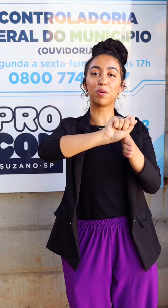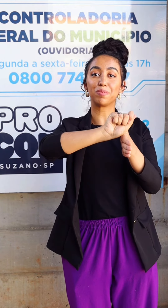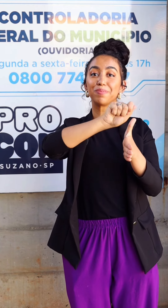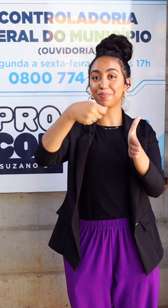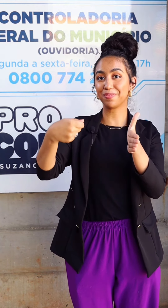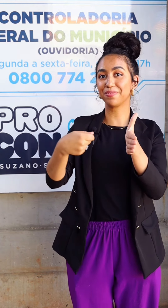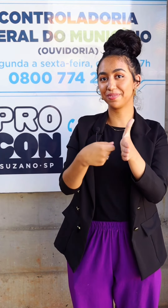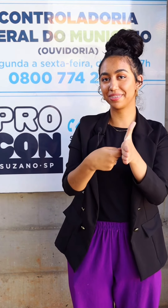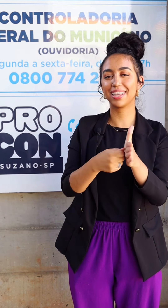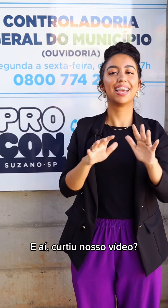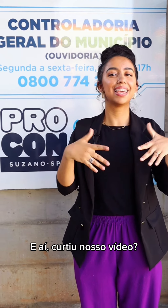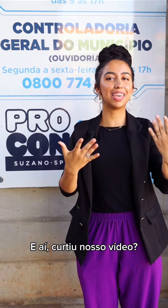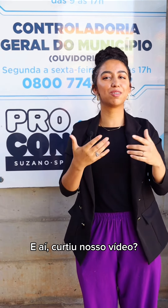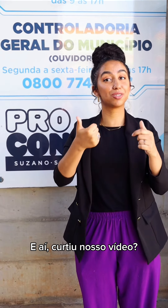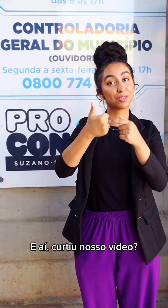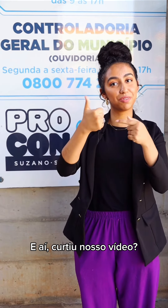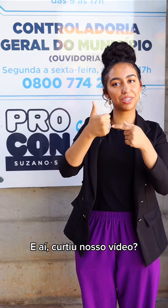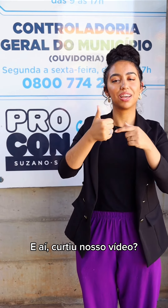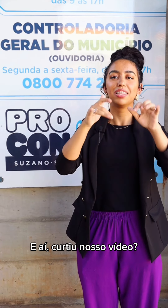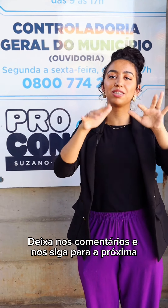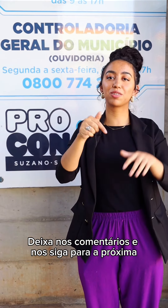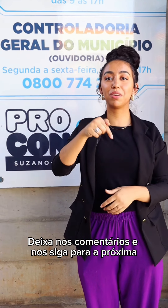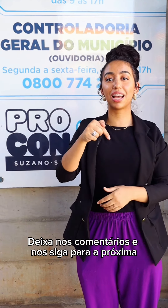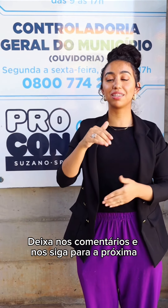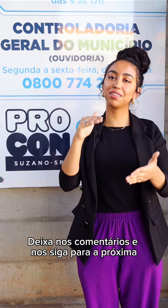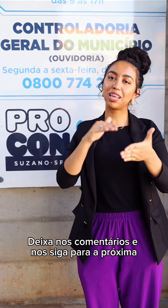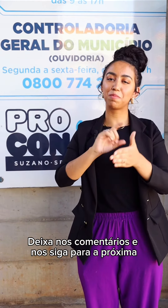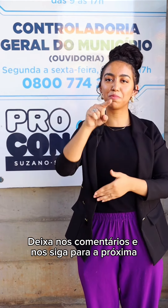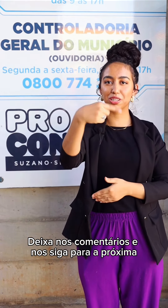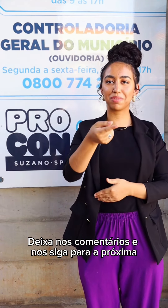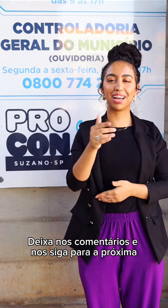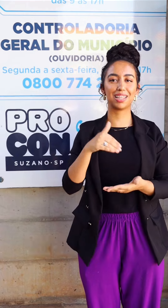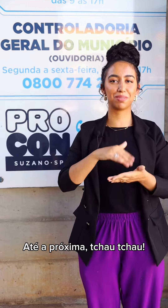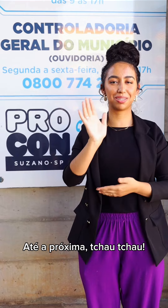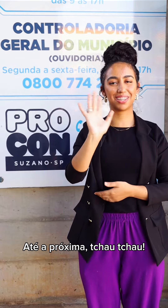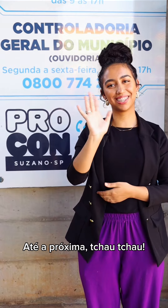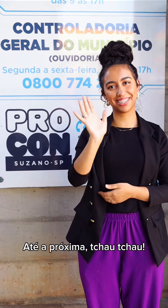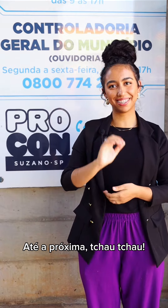Procon E aí, curte o nosso vídeo? Deixa os comentários e nos segue para a próxima. Até a próxima. Tchau, tchau!